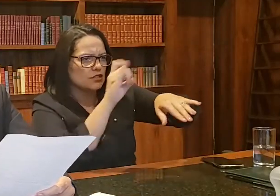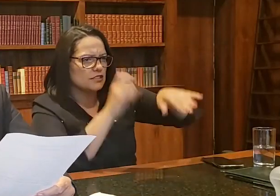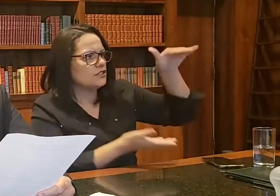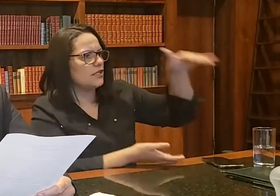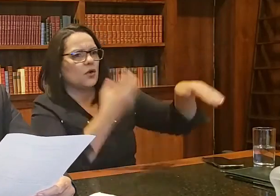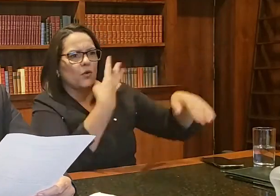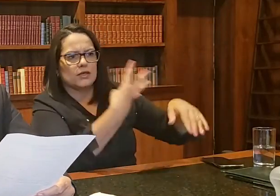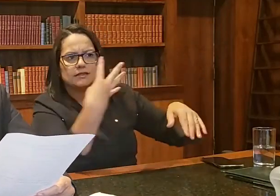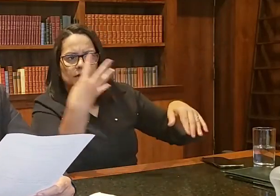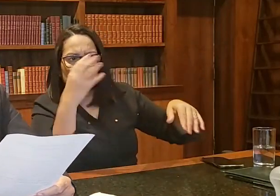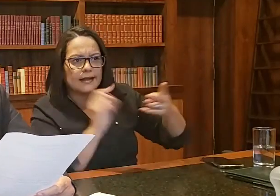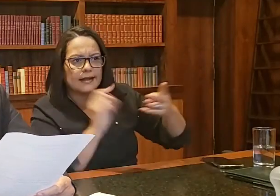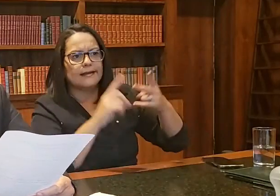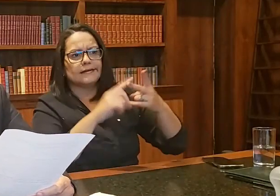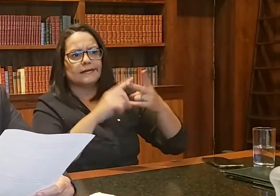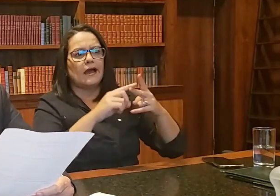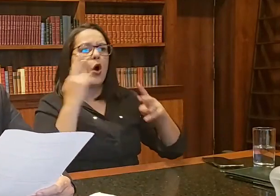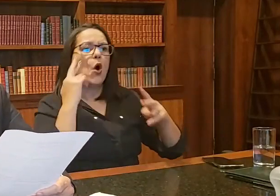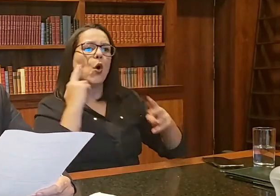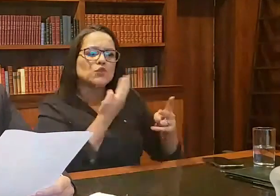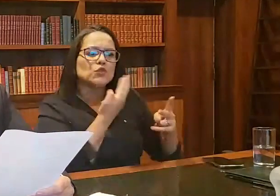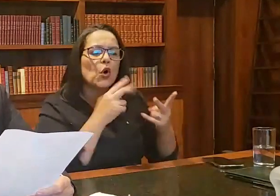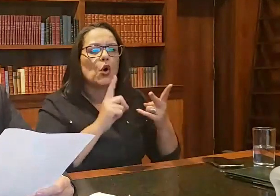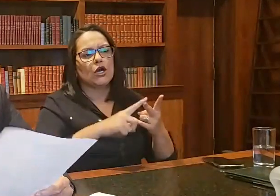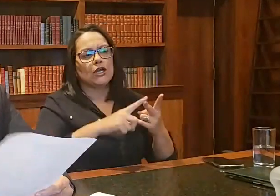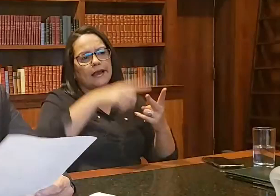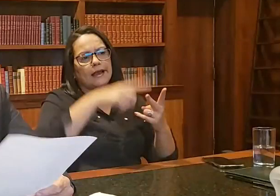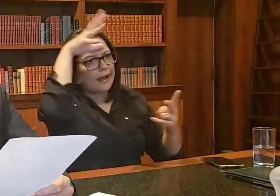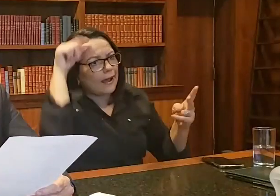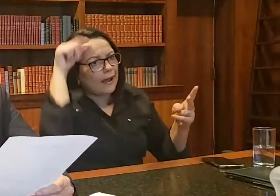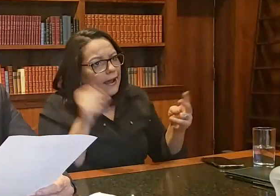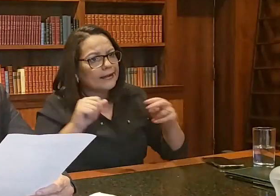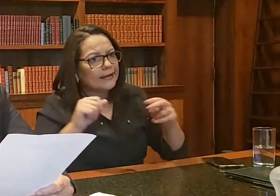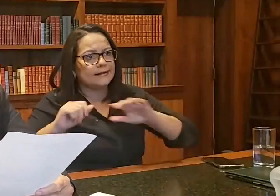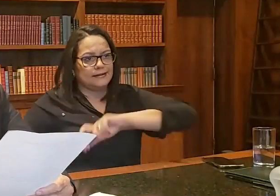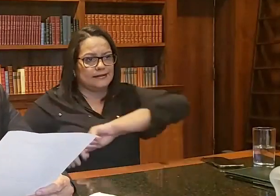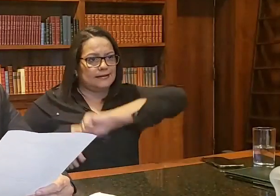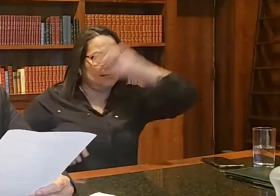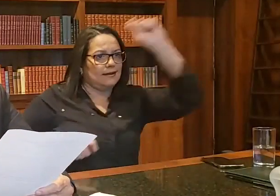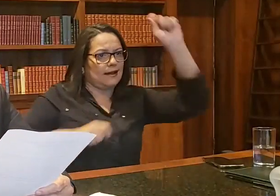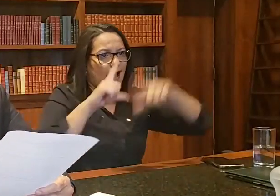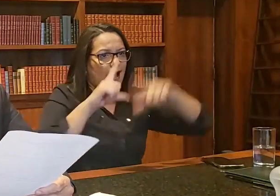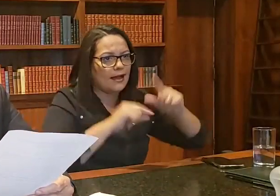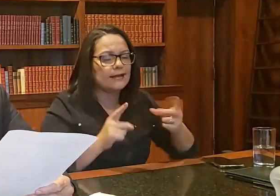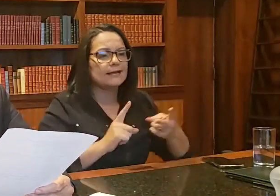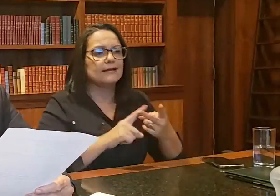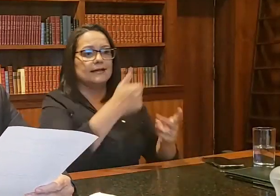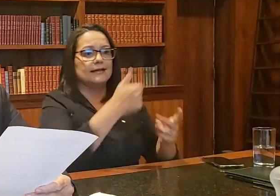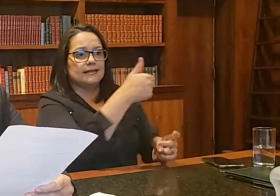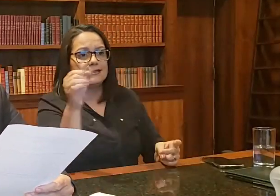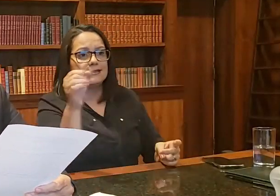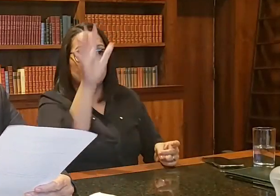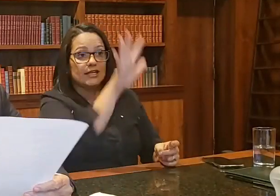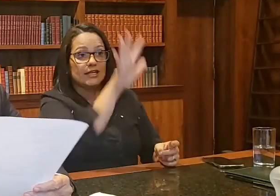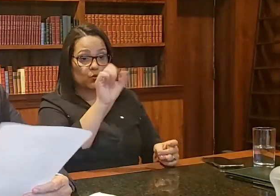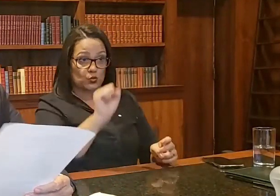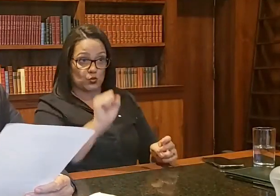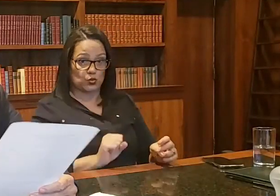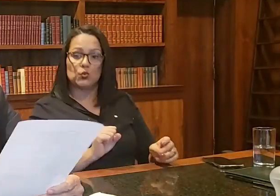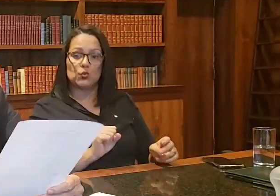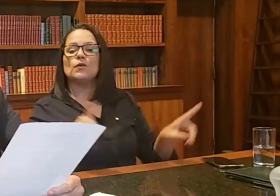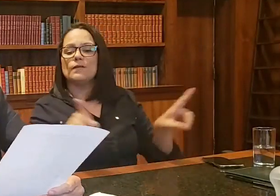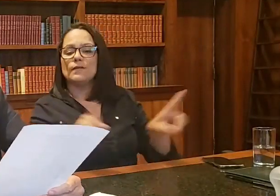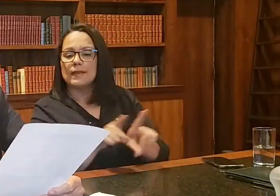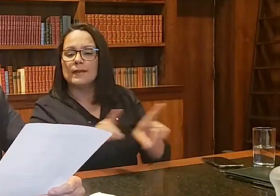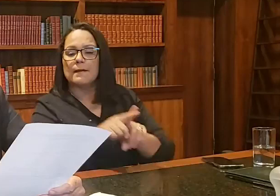160 no Rio Grande do Norte, 100 no Ceará, e 100 na região sul. Bem como, né, a